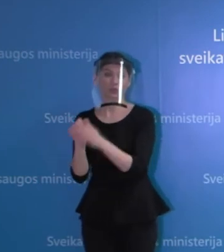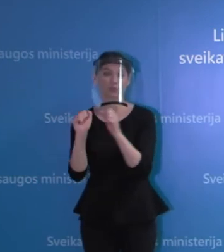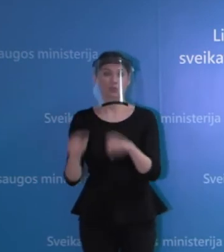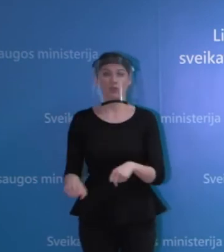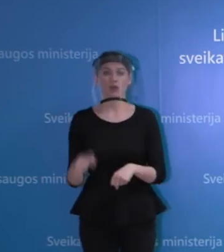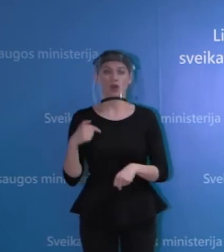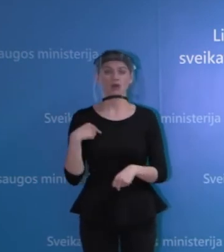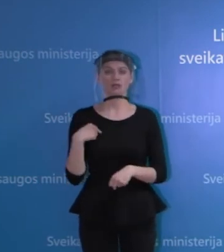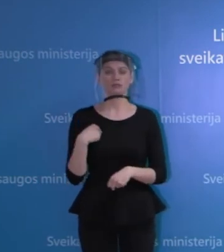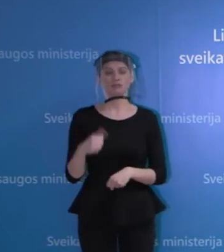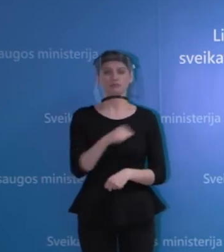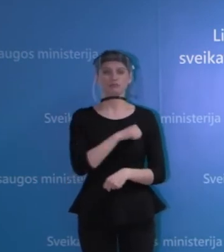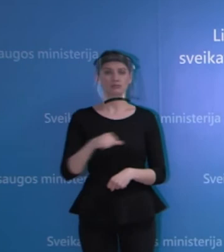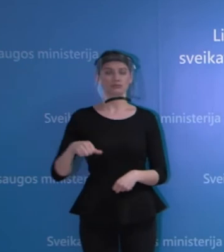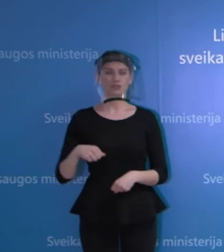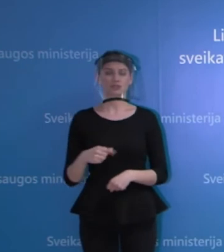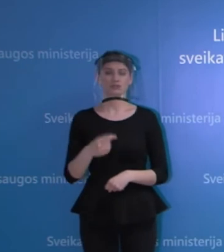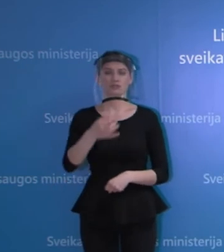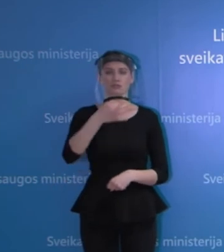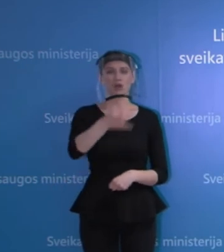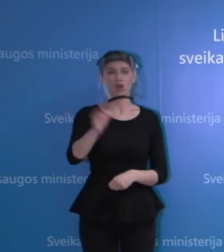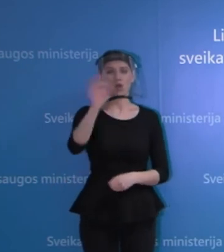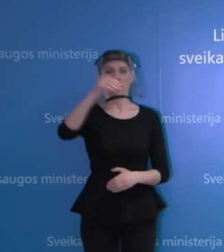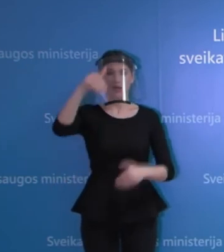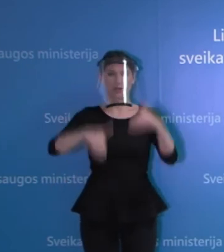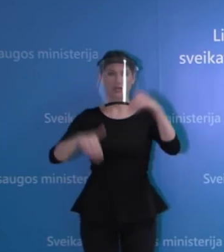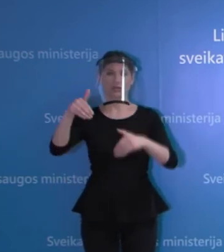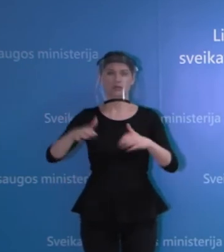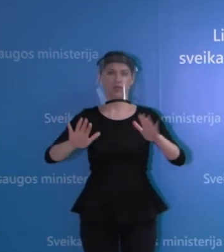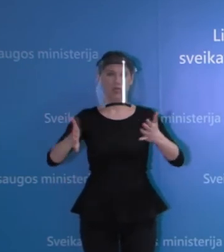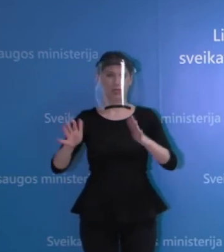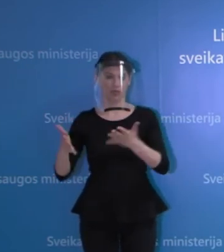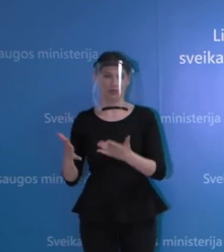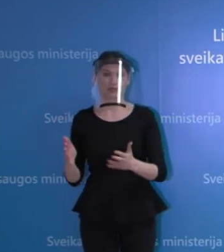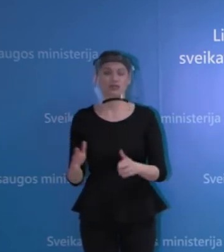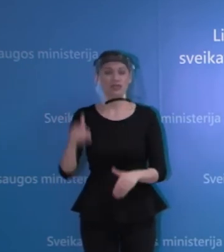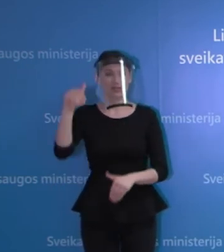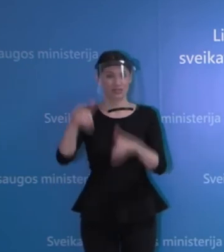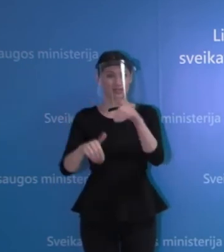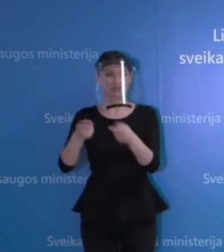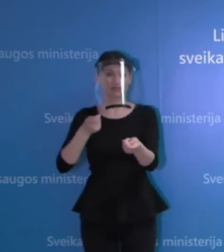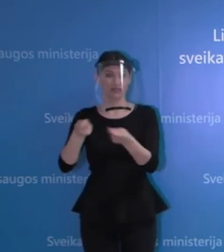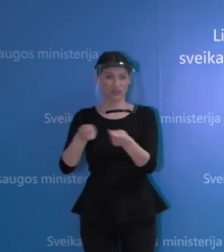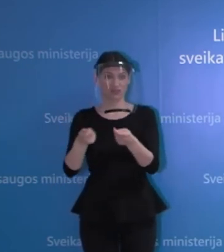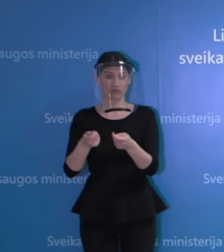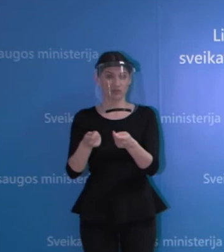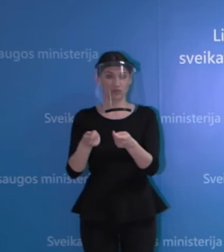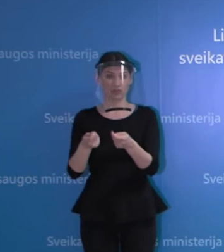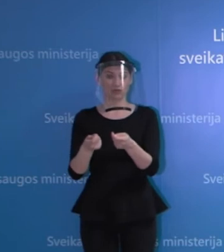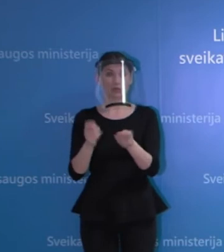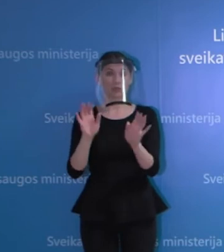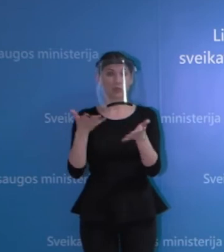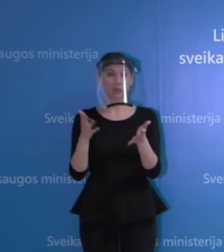nedrįščiau vienasmeniškai dabar komentuoti apie rinkimų organizavimą. Jo labiau, kad rinkimus tikrai, mano supratimu, jeigu